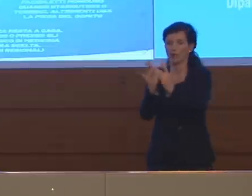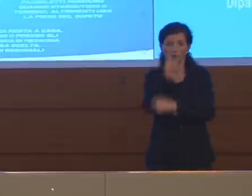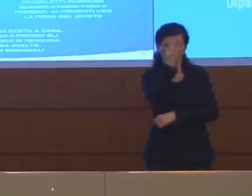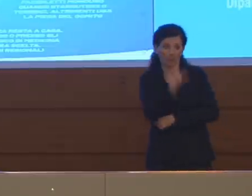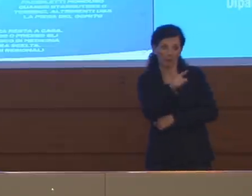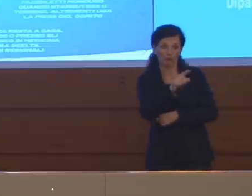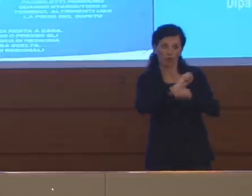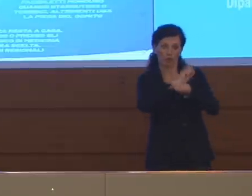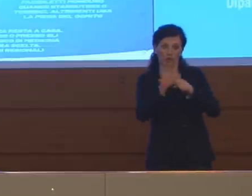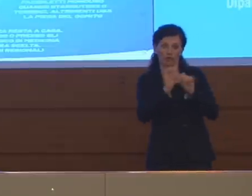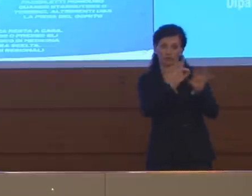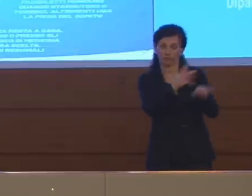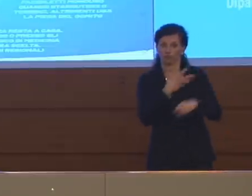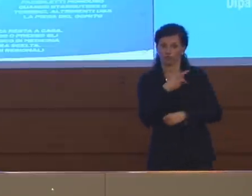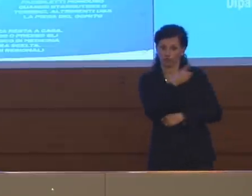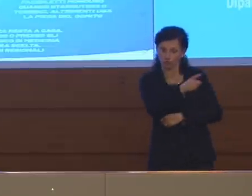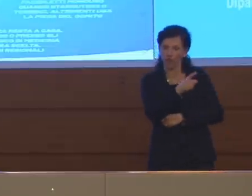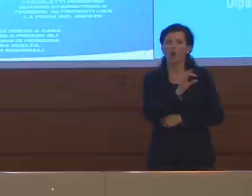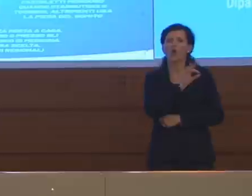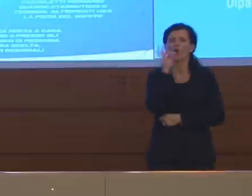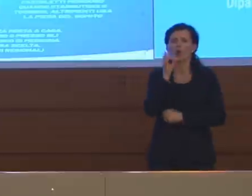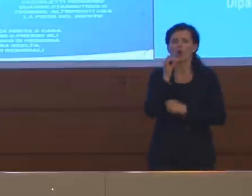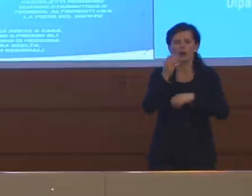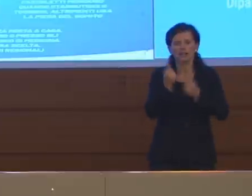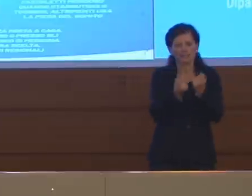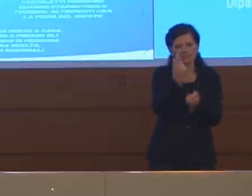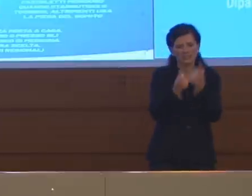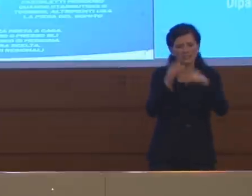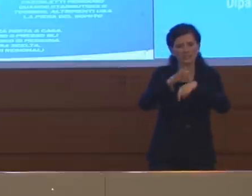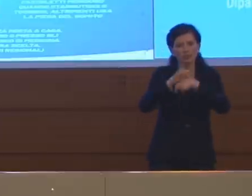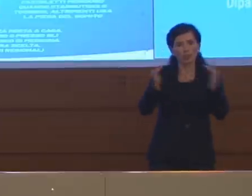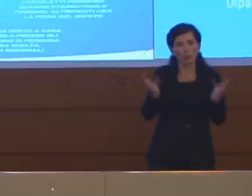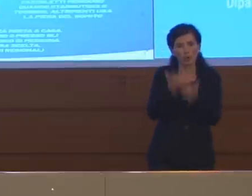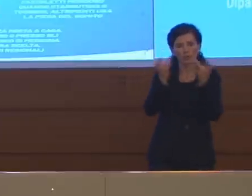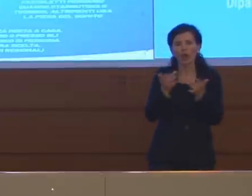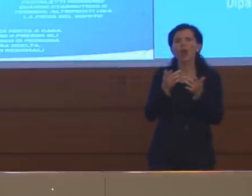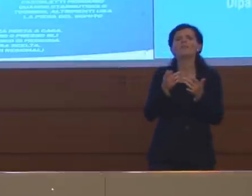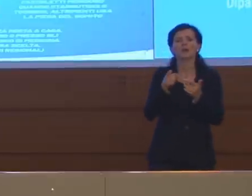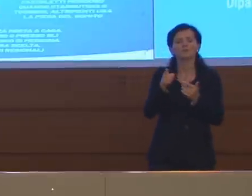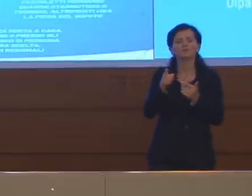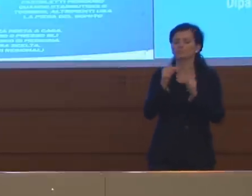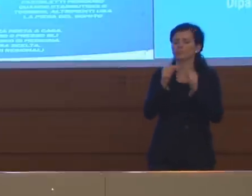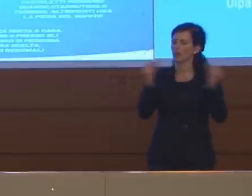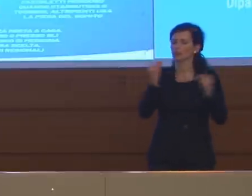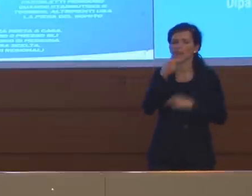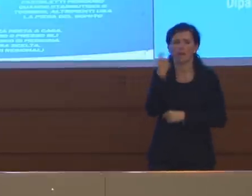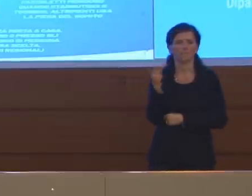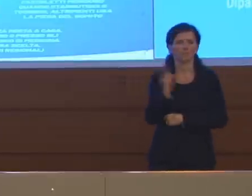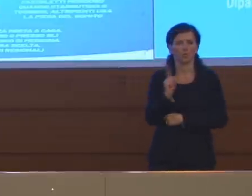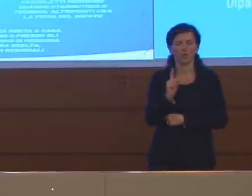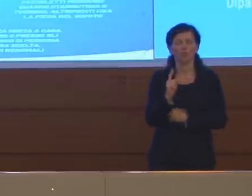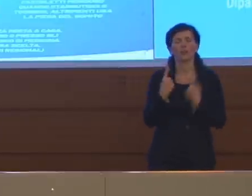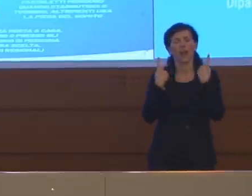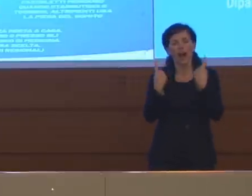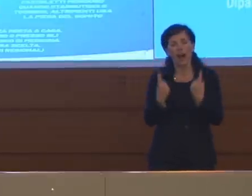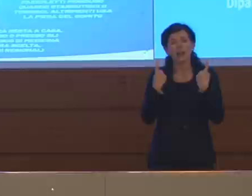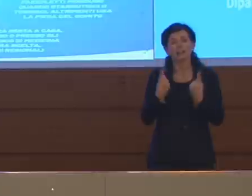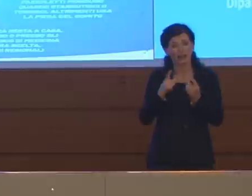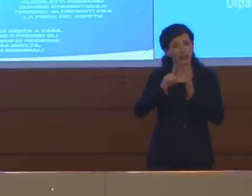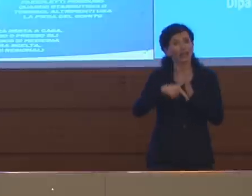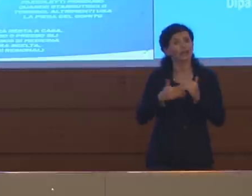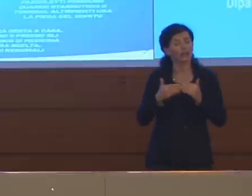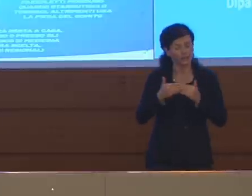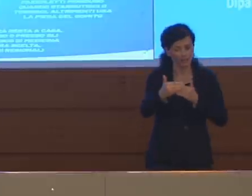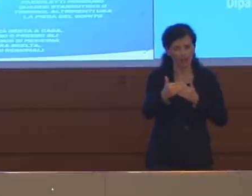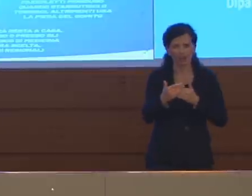sintomatiche, pauci sintomatiche, però non vengono sottoposte a tampone anche per per un lungo periodo. Un paio di settimane fa